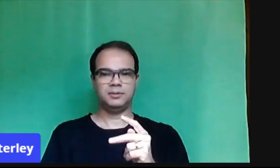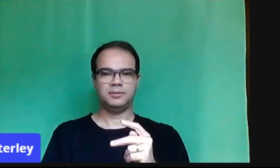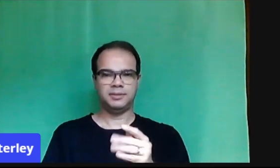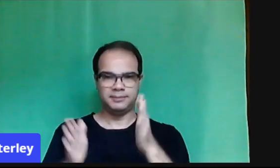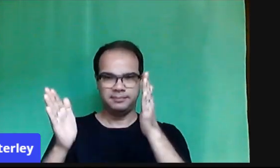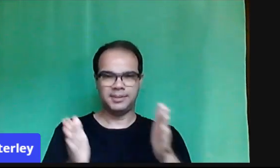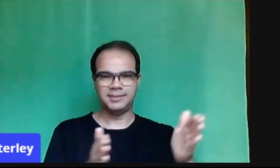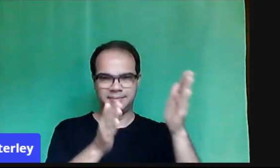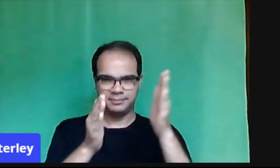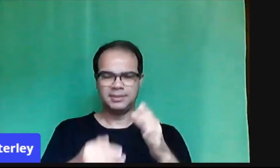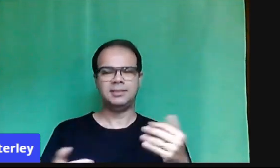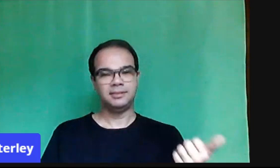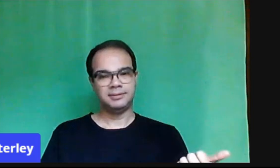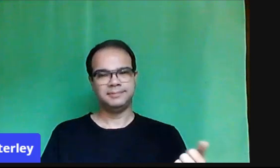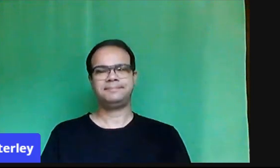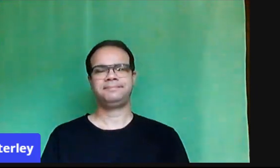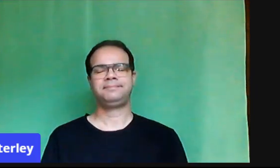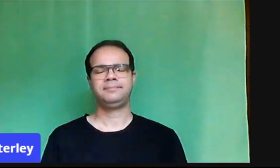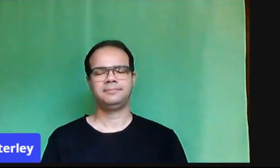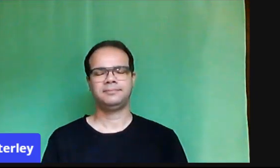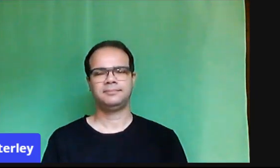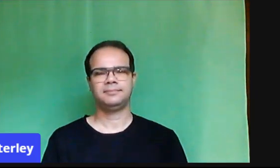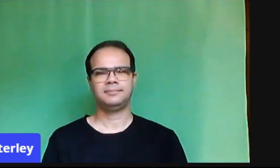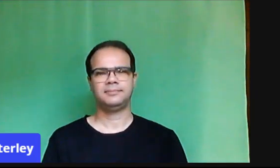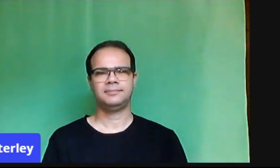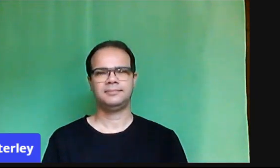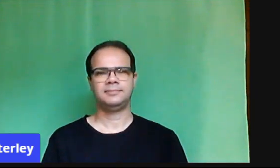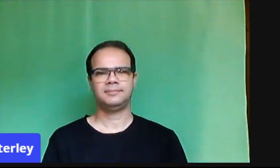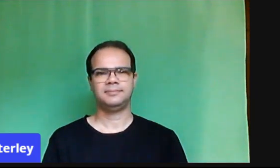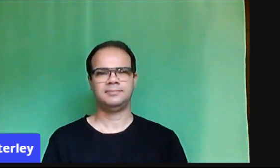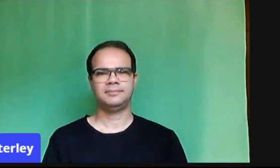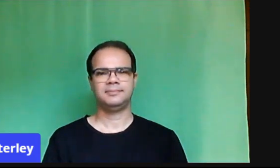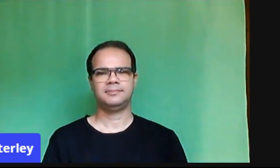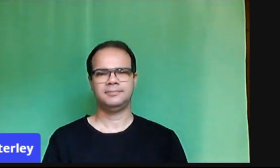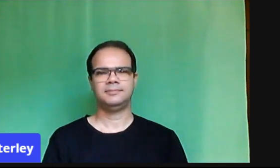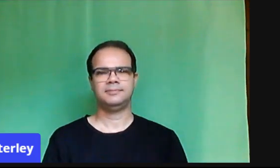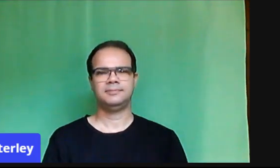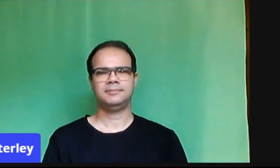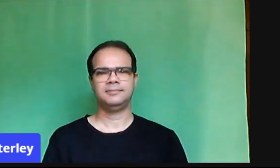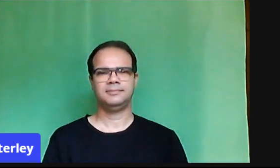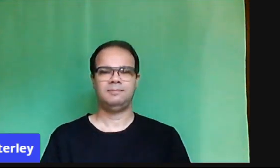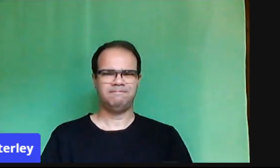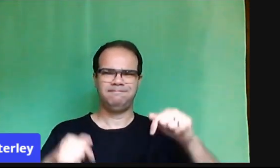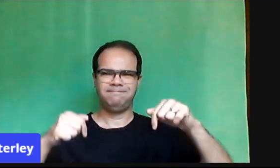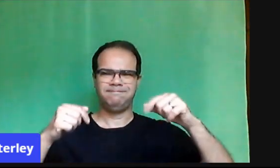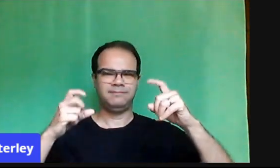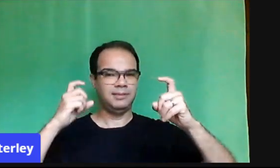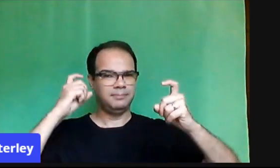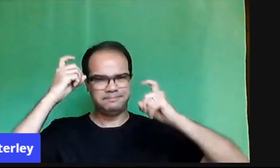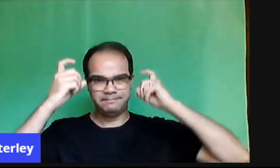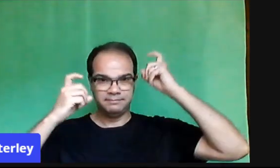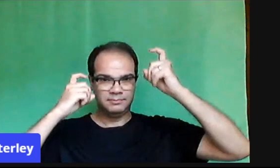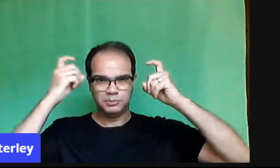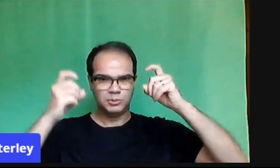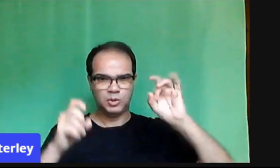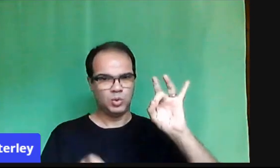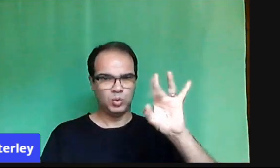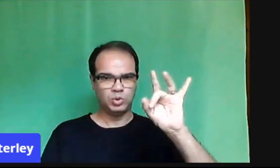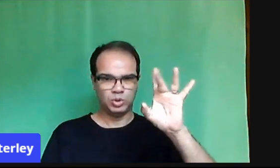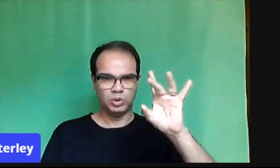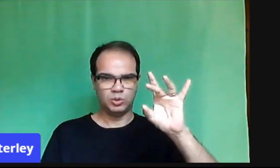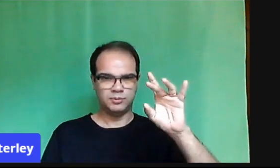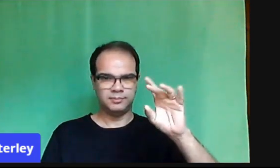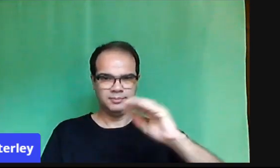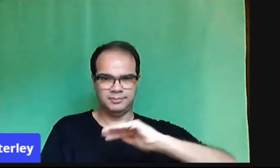e dizer que estamos, né, preocupados com a situação, né? Essa preocupação, ela permeia todos, né? As